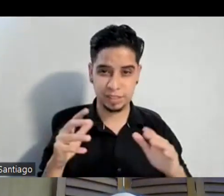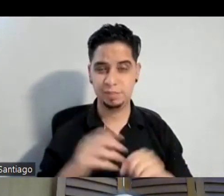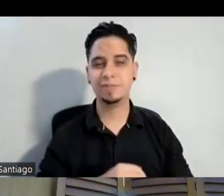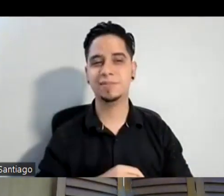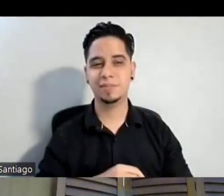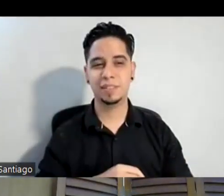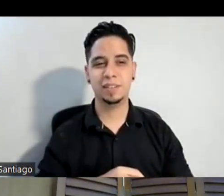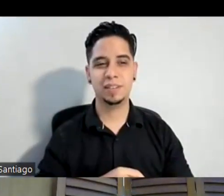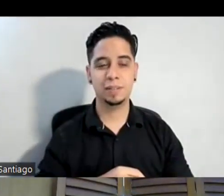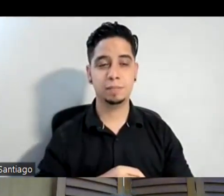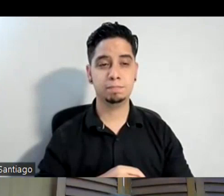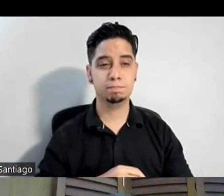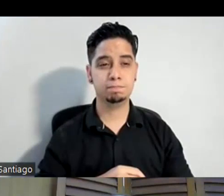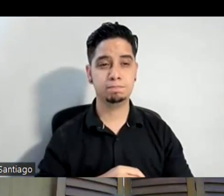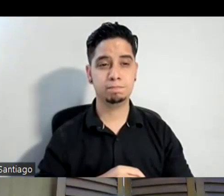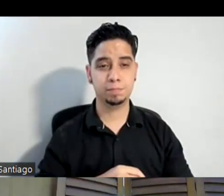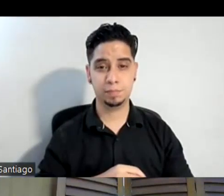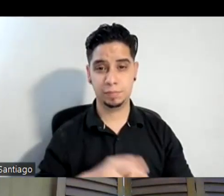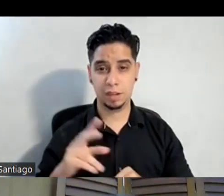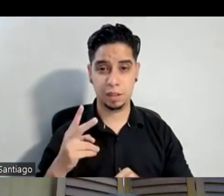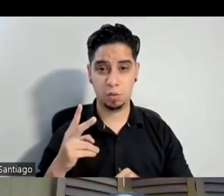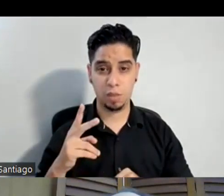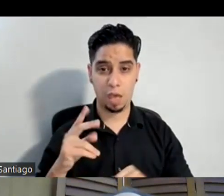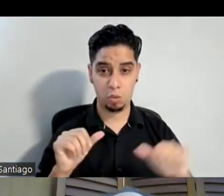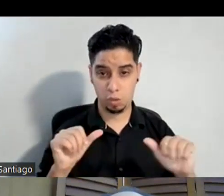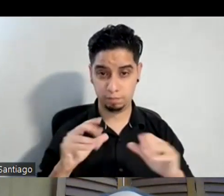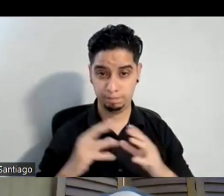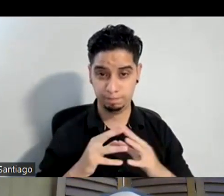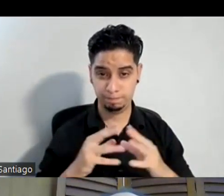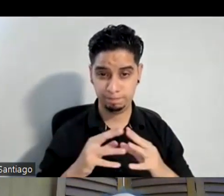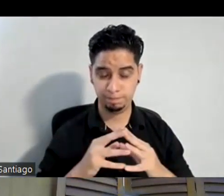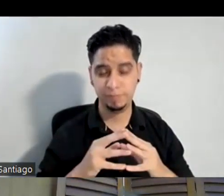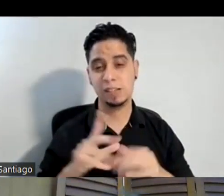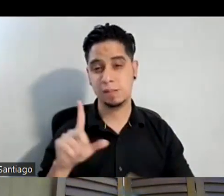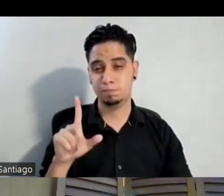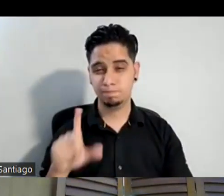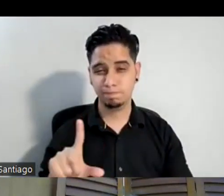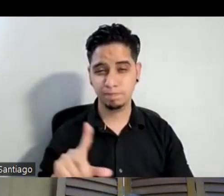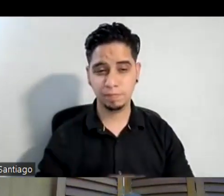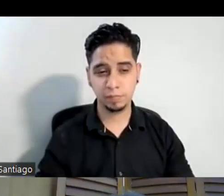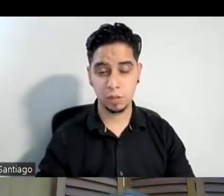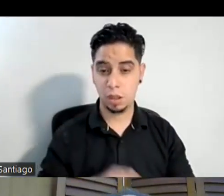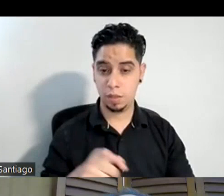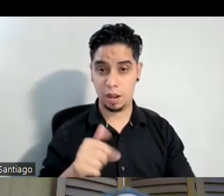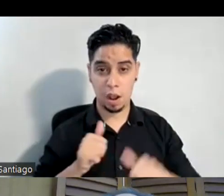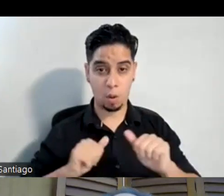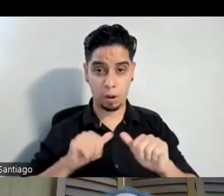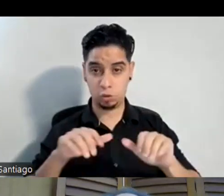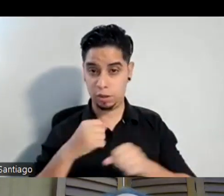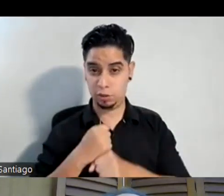y entonces la segunda pregunta Javier la otra pregunta es de las obras que has hecho últimamente o o un